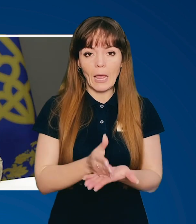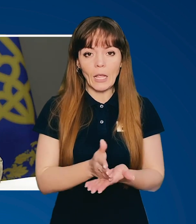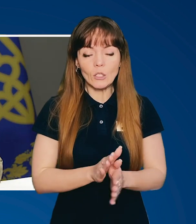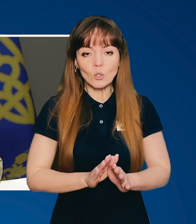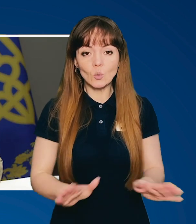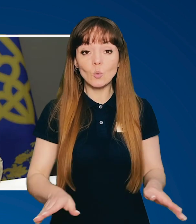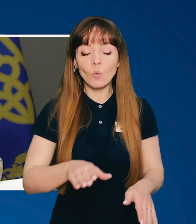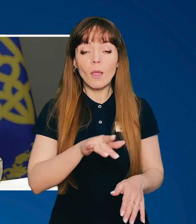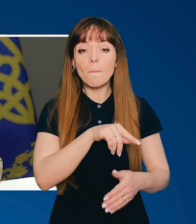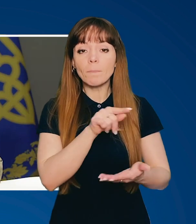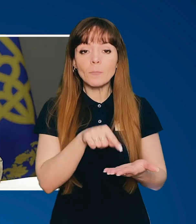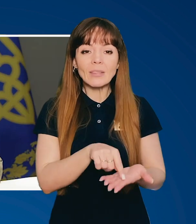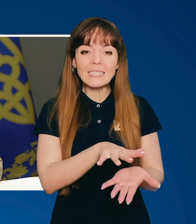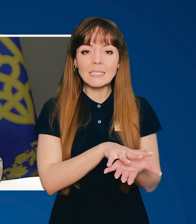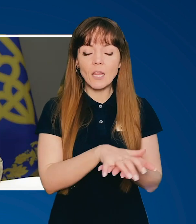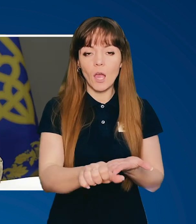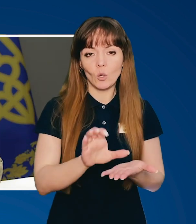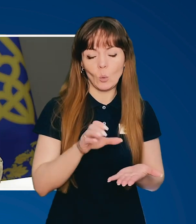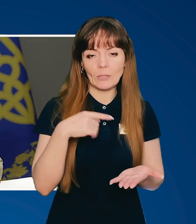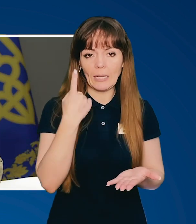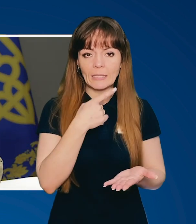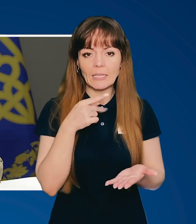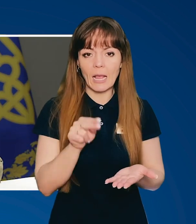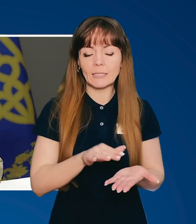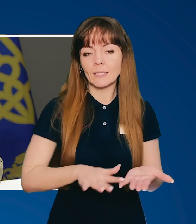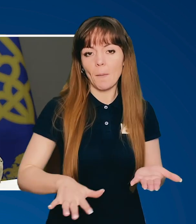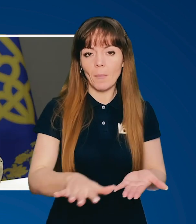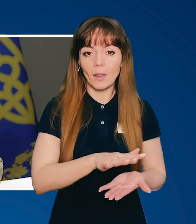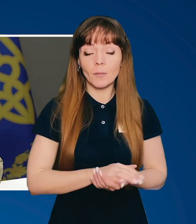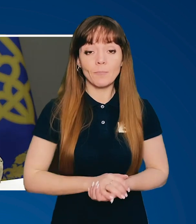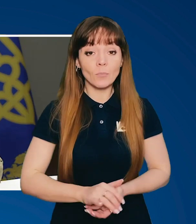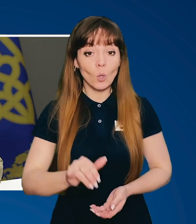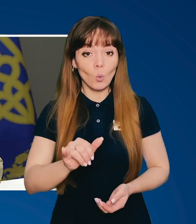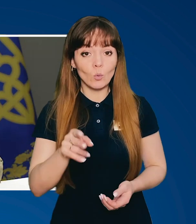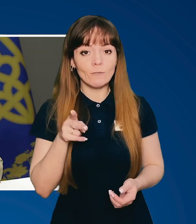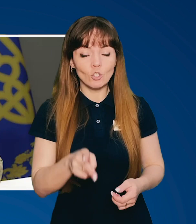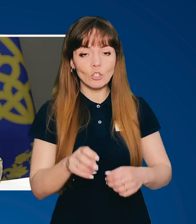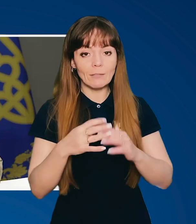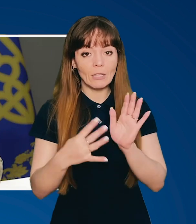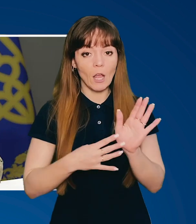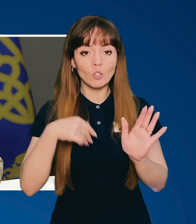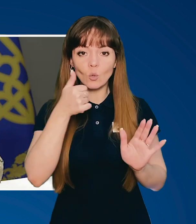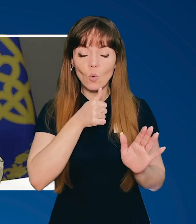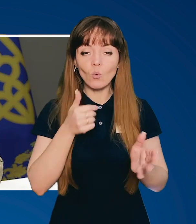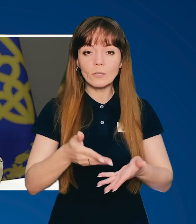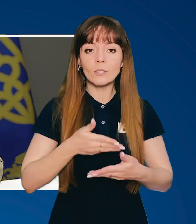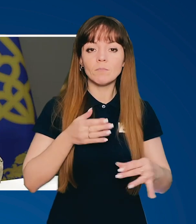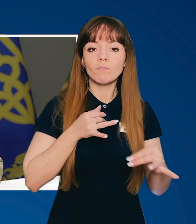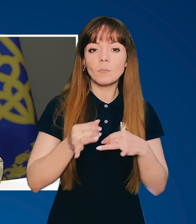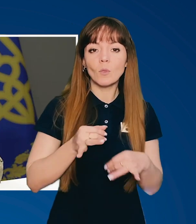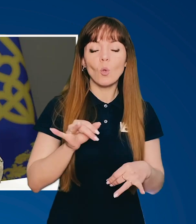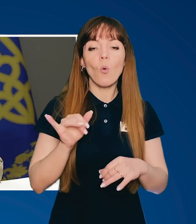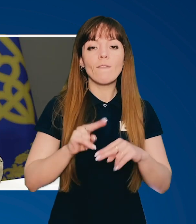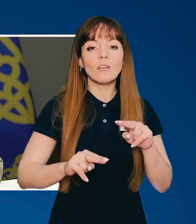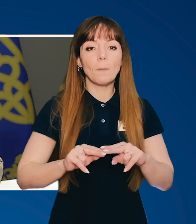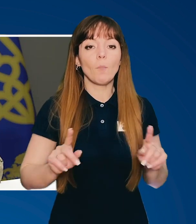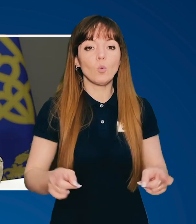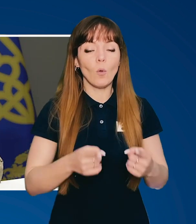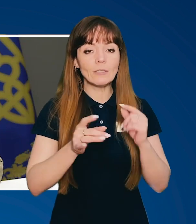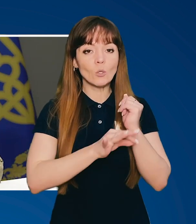існує. Воно стерто з лиця землі. У 2019 році ми говорили про відбудову на Сході